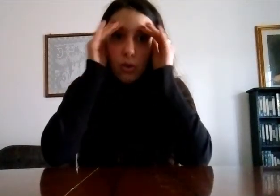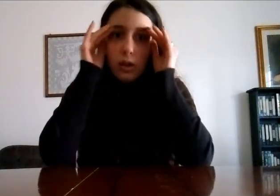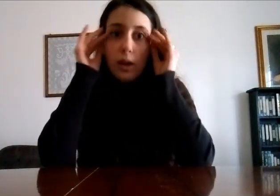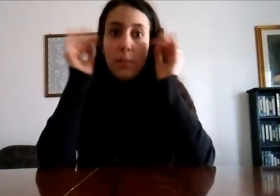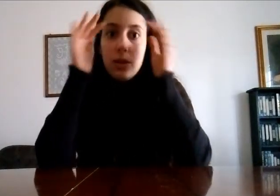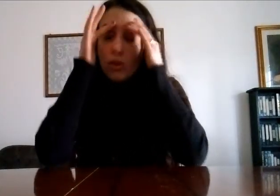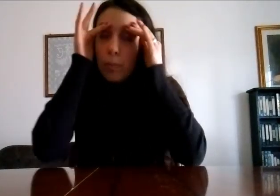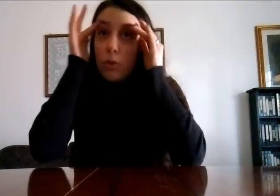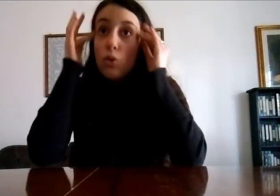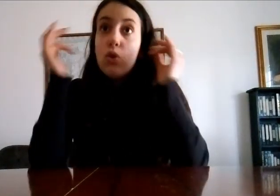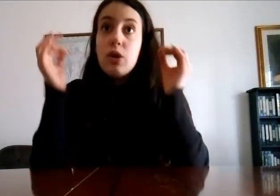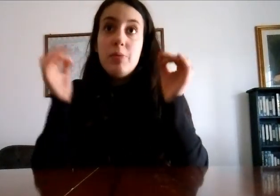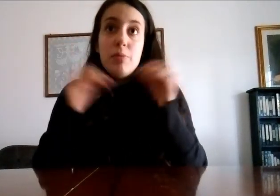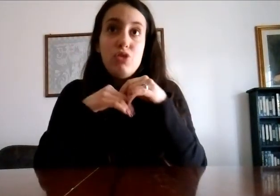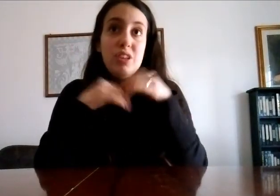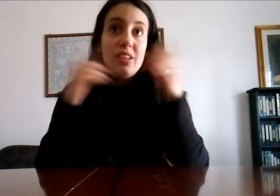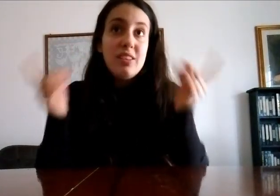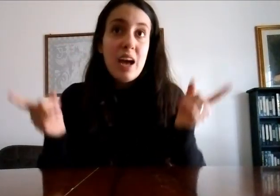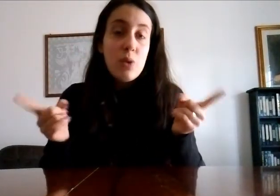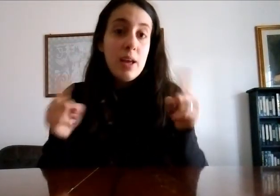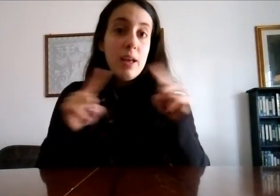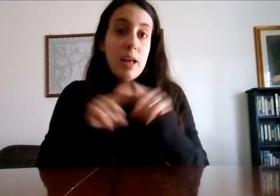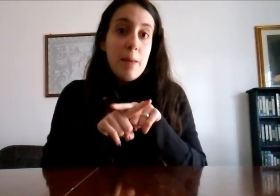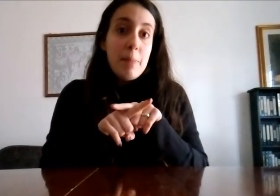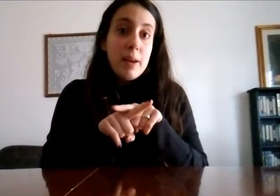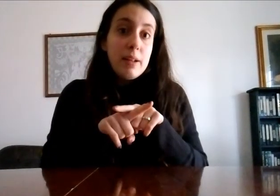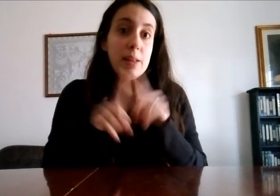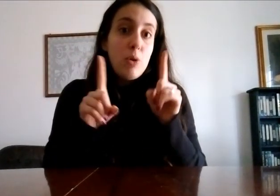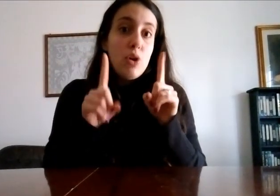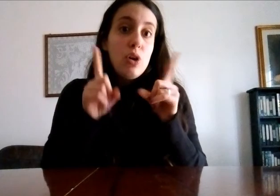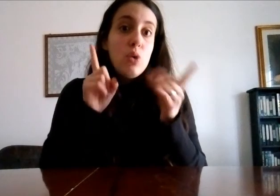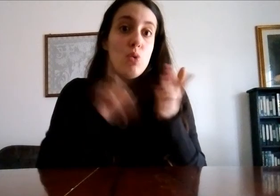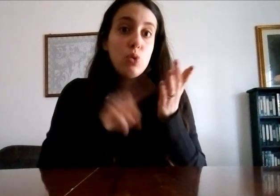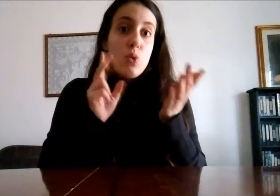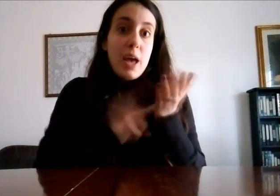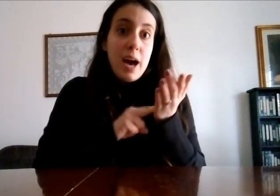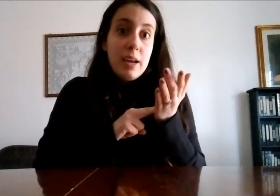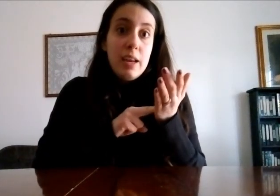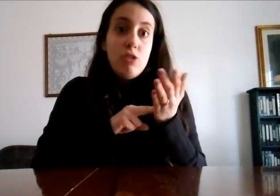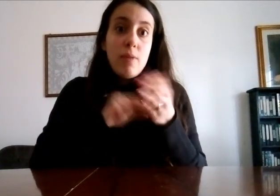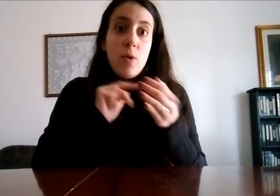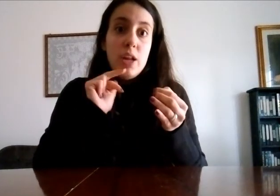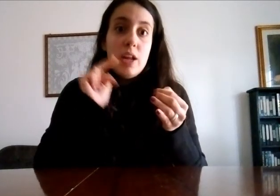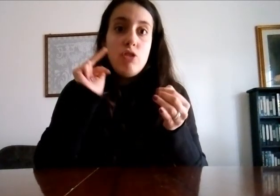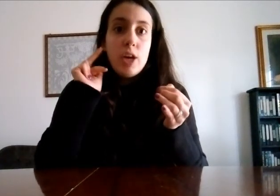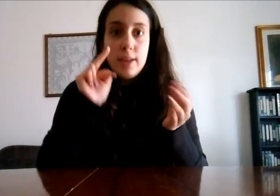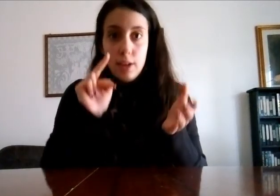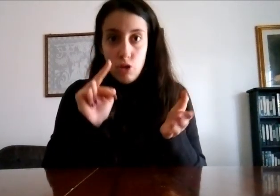raccontare per troppo il dolore poi mi è uscito il sangue e per tipo 1-2 anni c'avevo lì la cicatrice